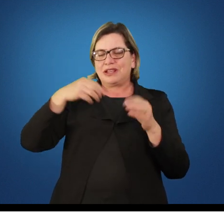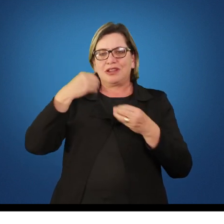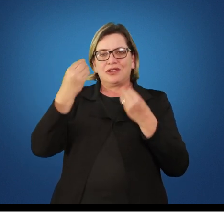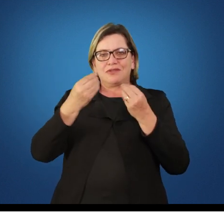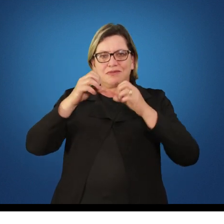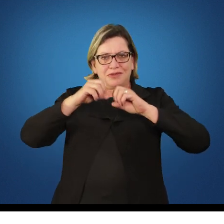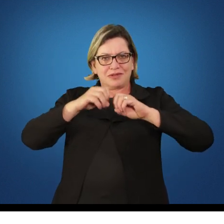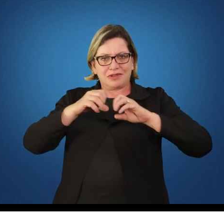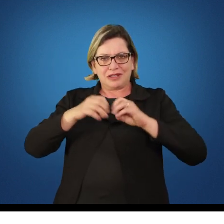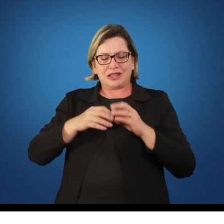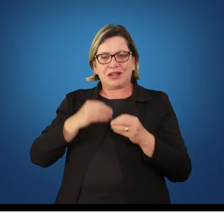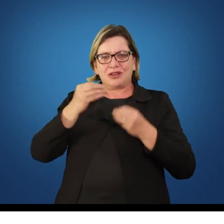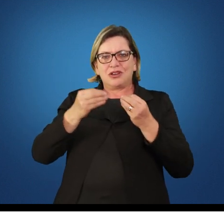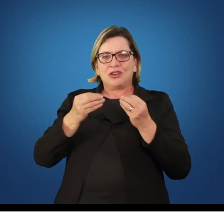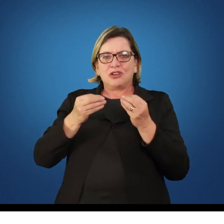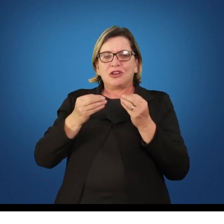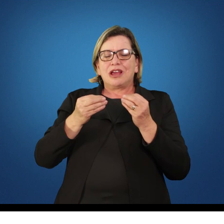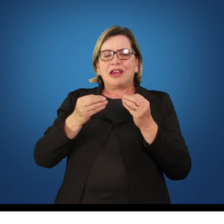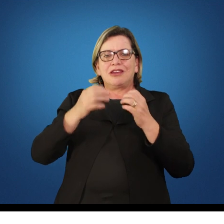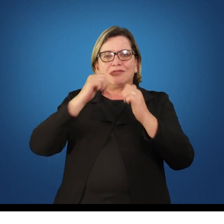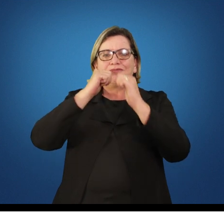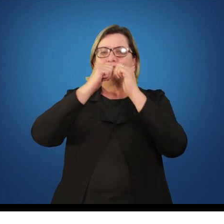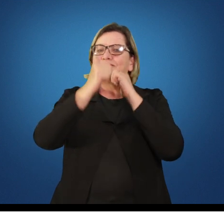primeiro as modalidades coletivas. Certo?